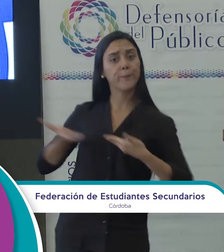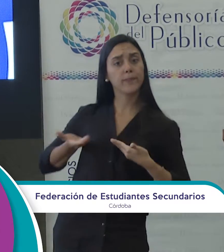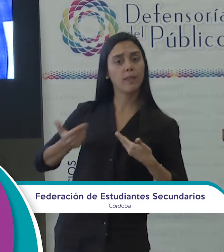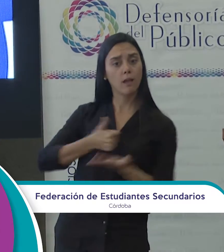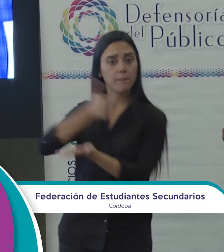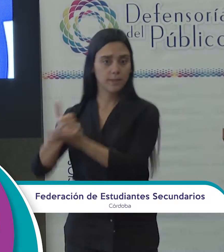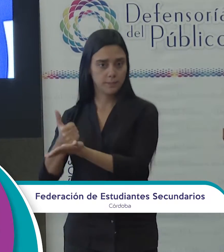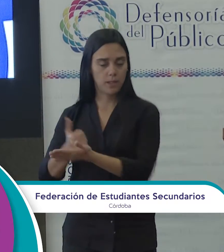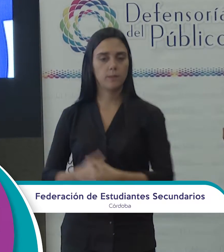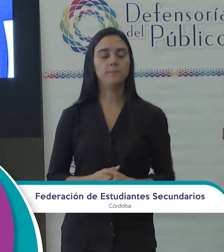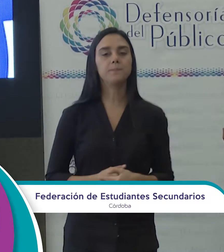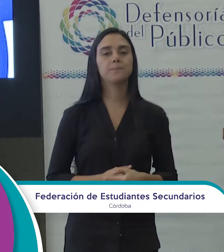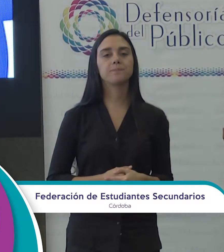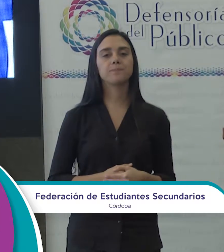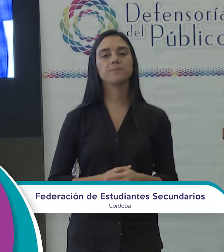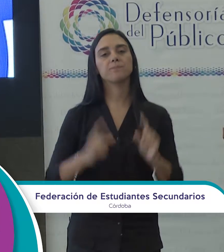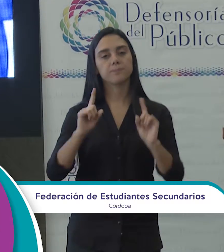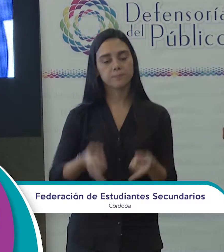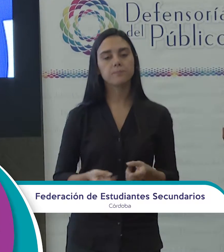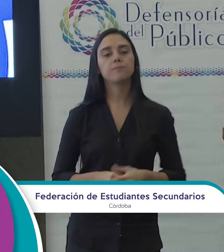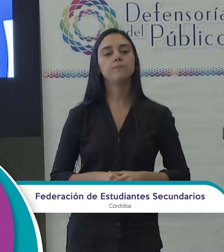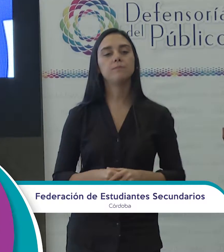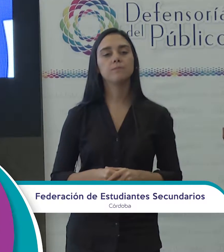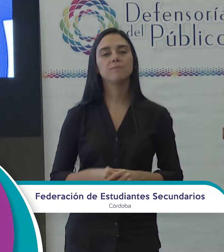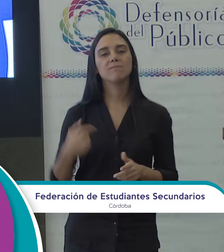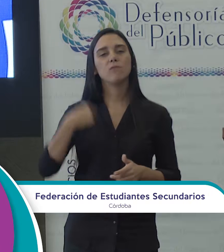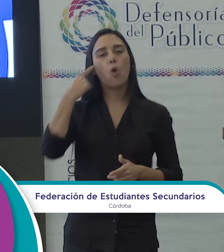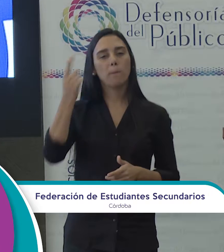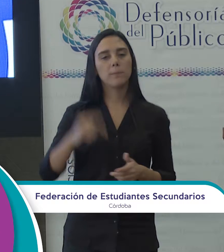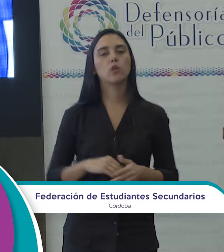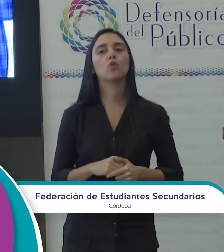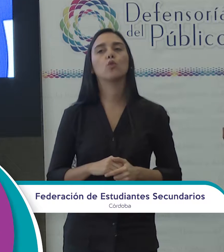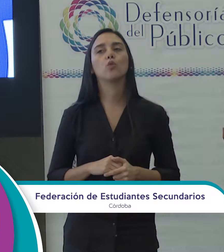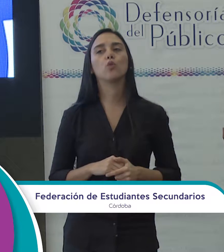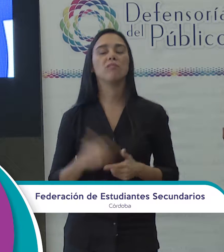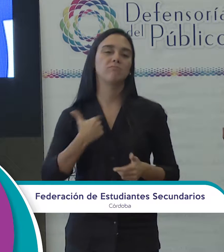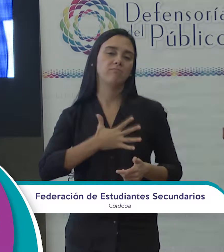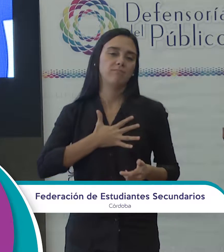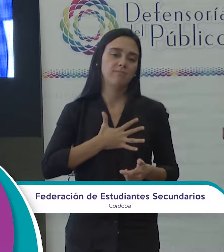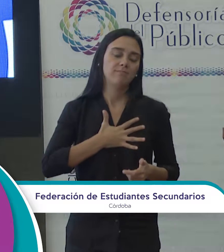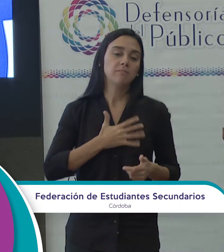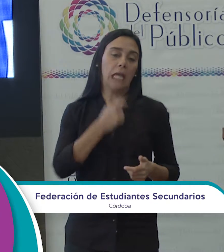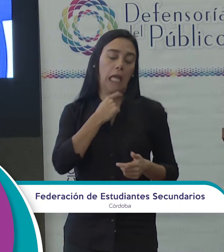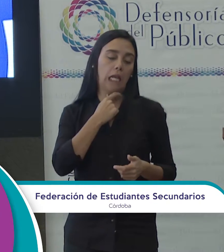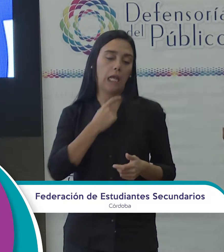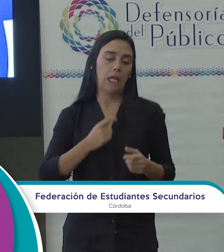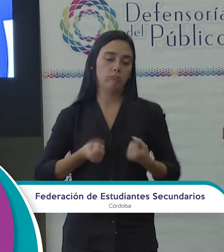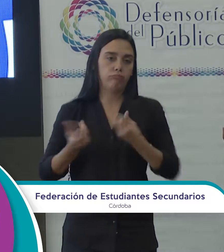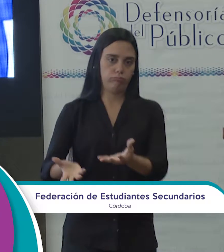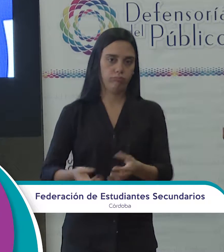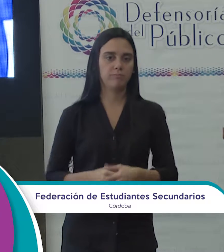de esta audiencia y también damos nuestra opinión de qué es lo que nos sentimos y necesitamos decir dentro de este espacio.